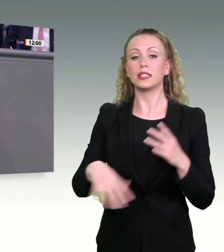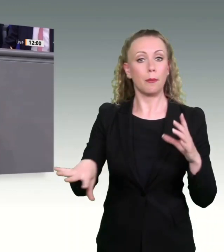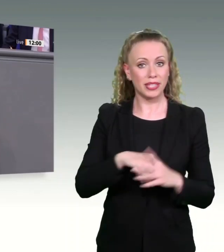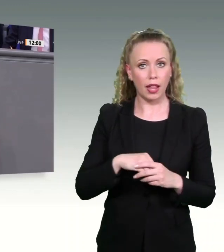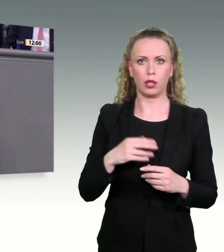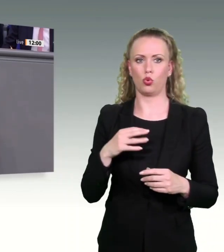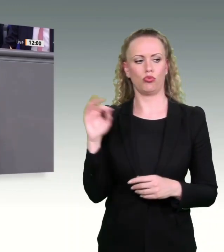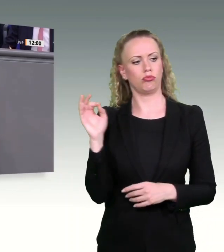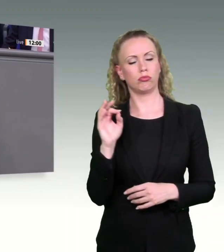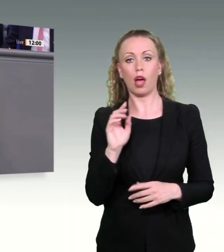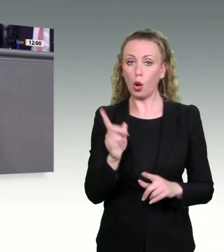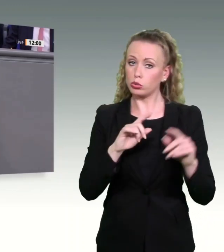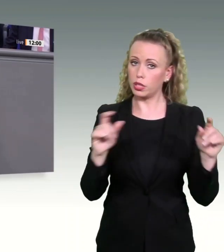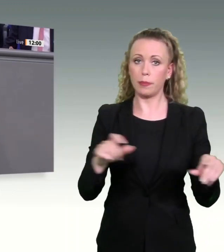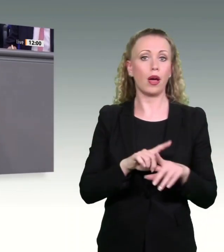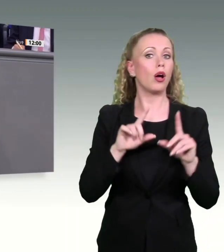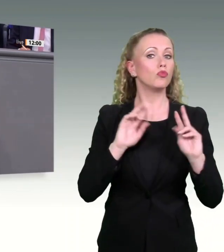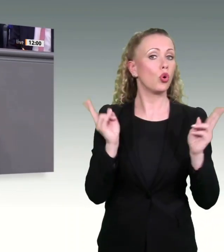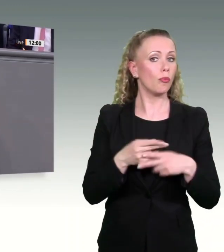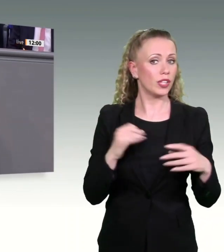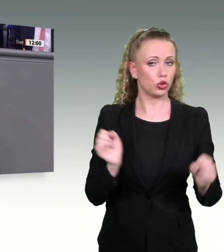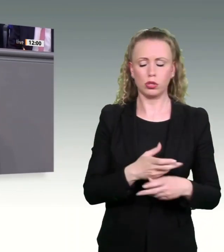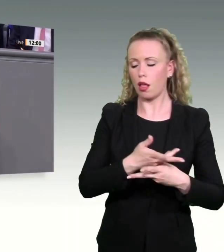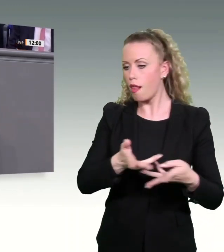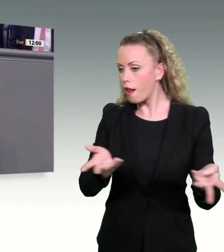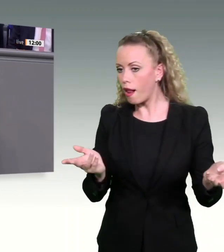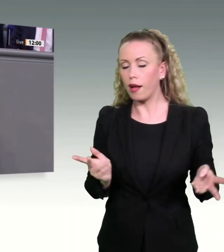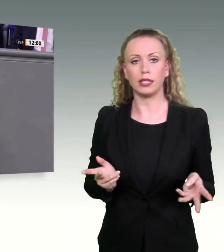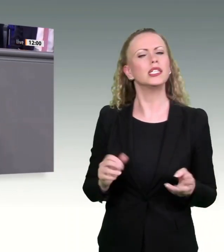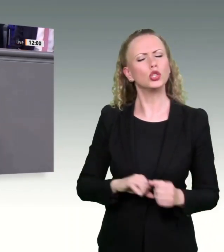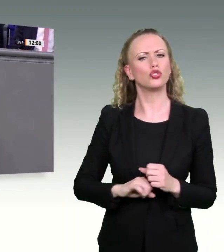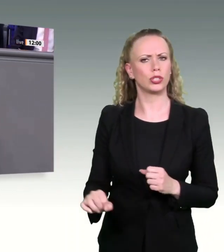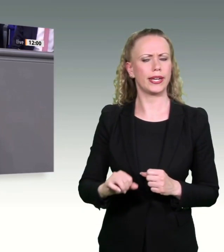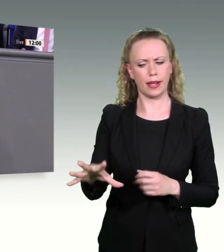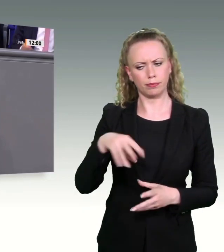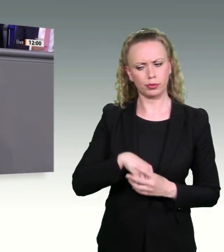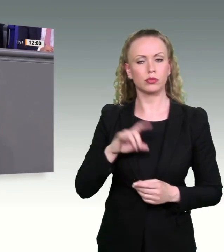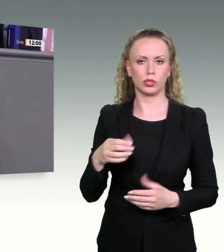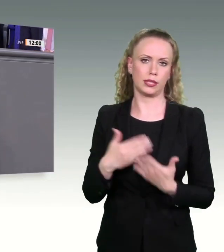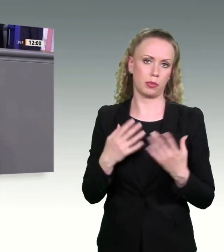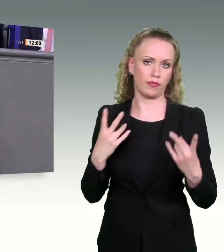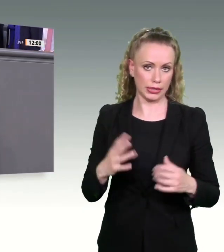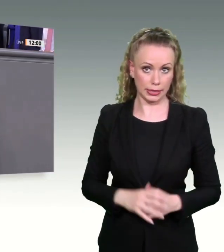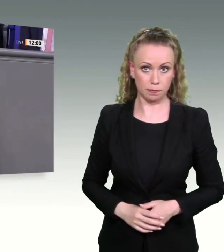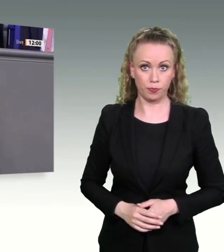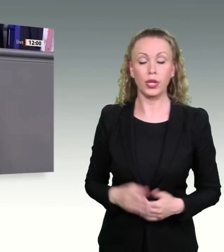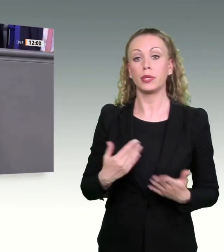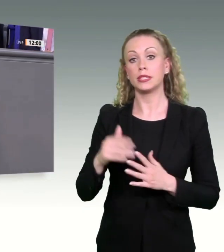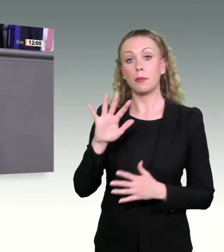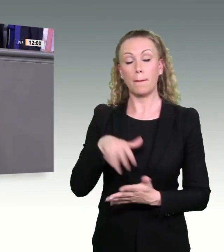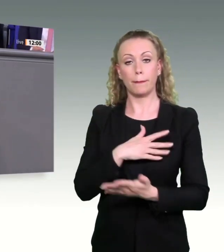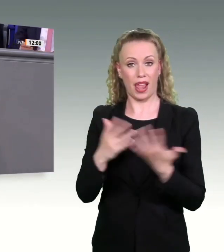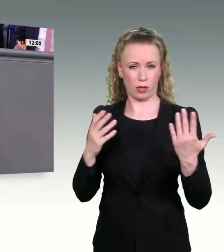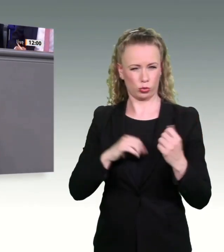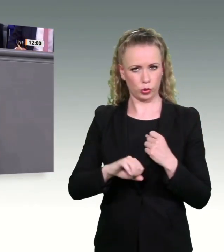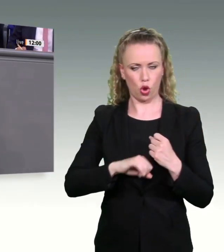Aber, liebe Kolleginnen und Kollegen, wir können hier für Planungsbeschleunigung sehr, sehr viel tun, und das werden wir auch. Die